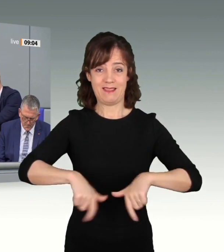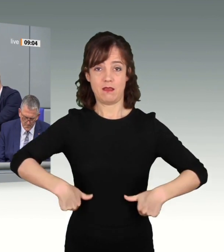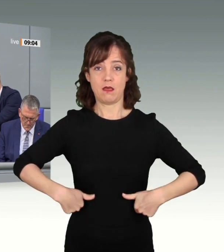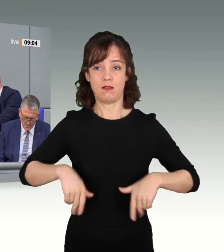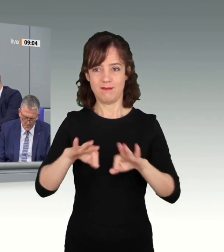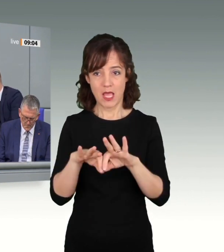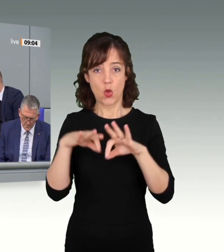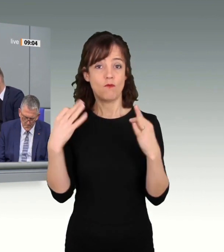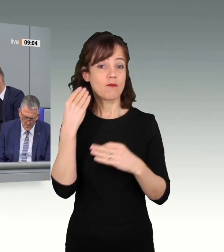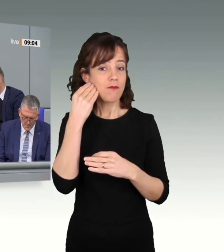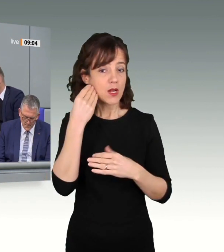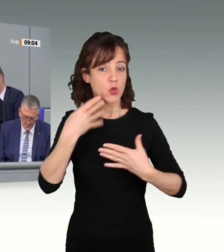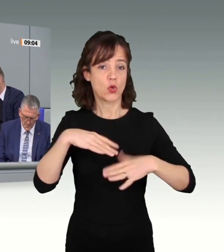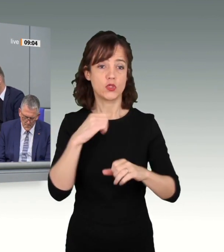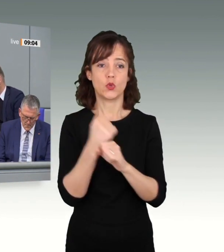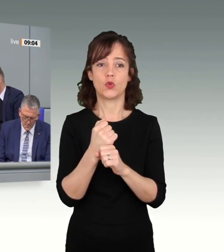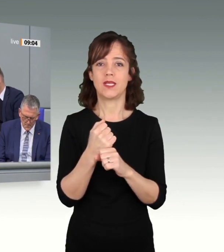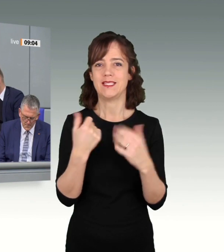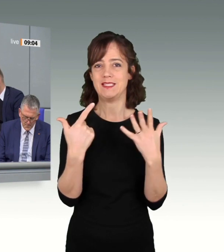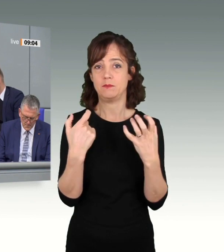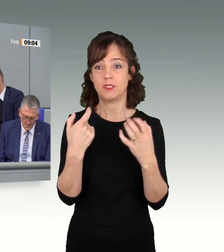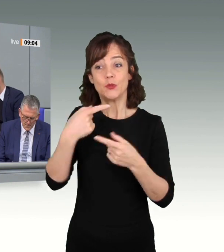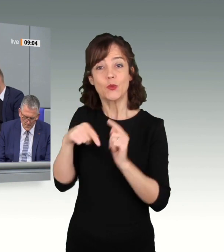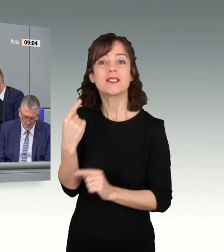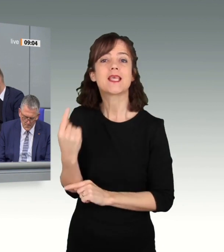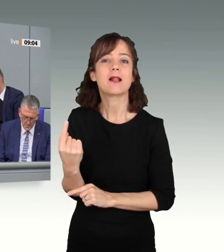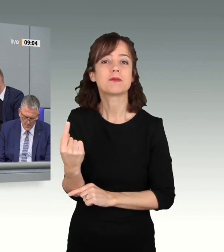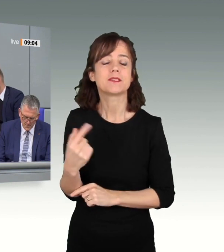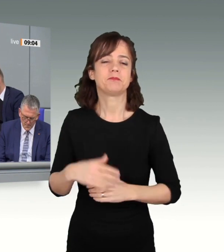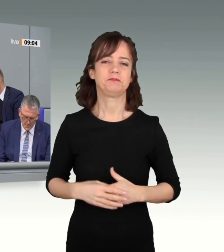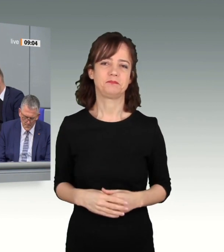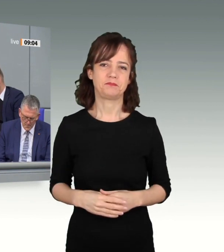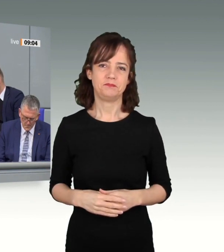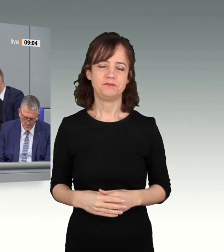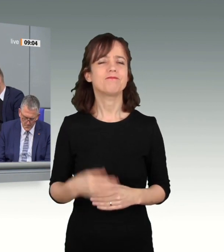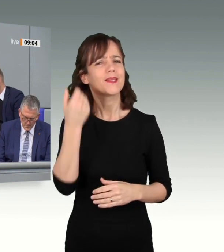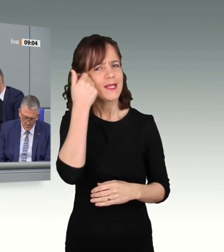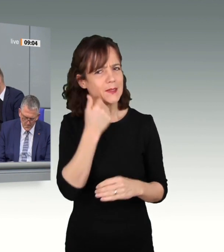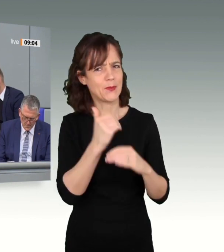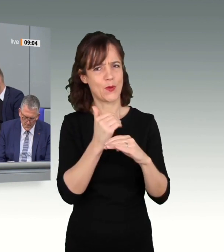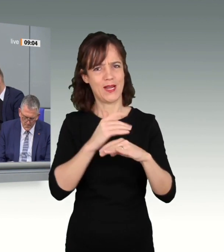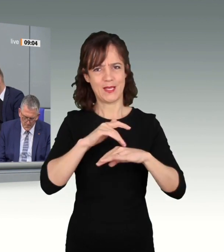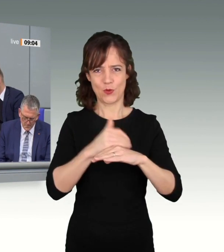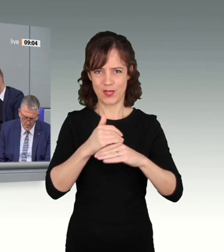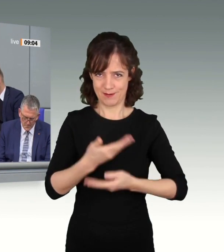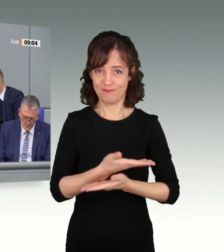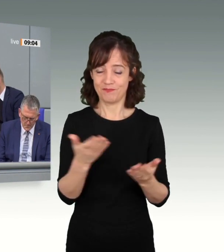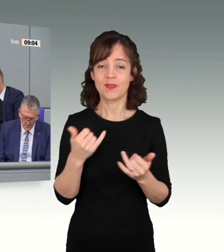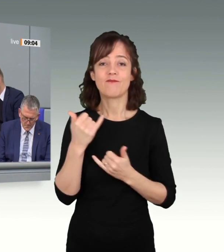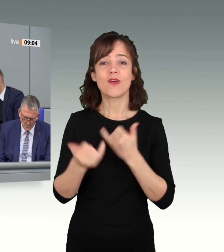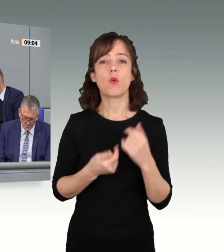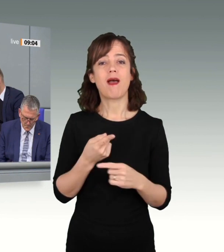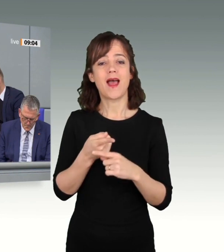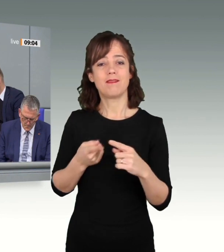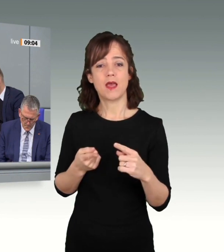geht auch auf ihre Initiative zurück. Liebe Kolleginnen und Kollegen, der Frauenanteil ist mit